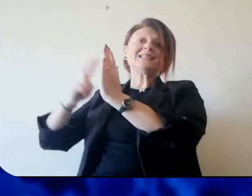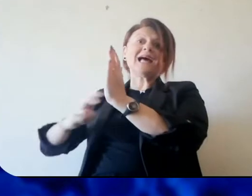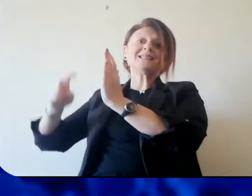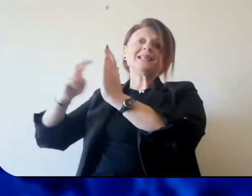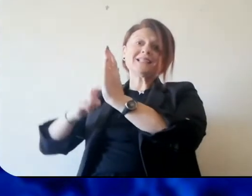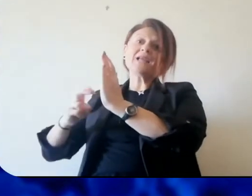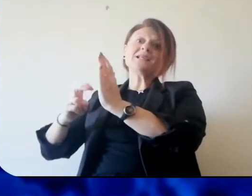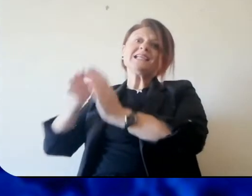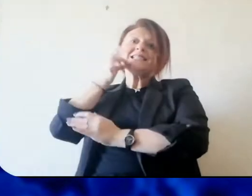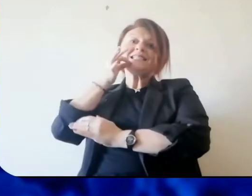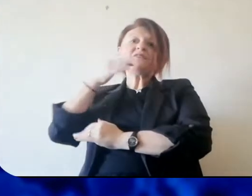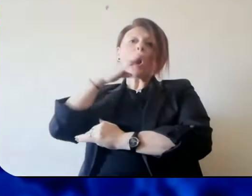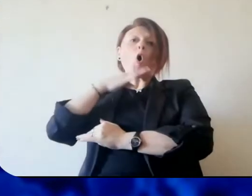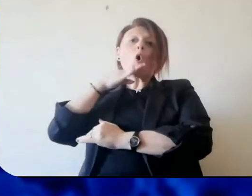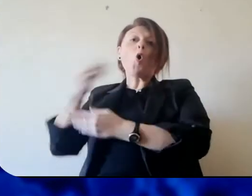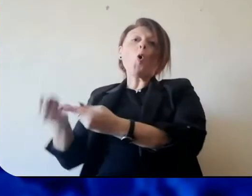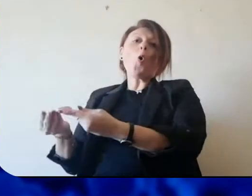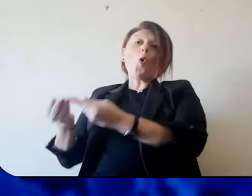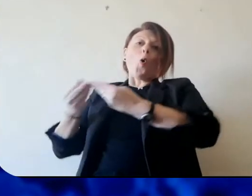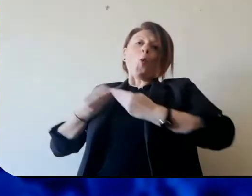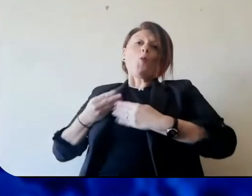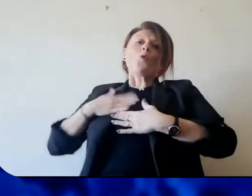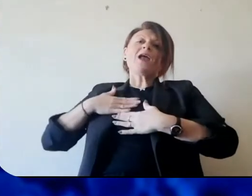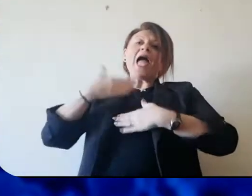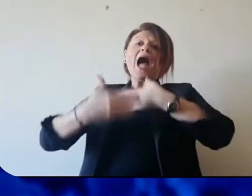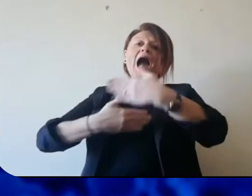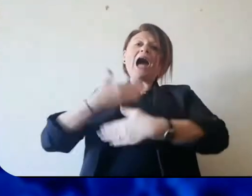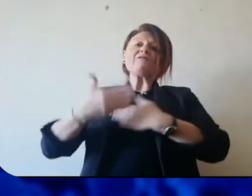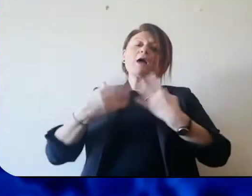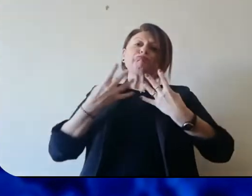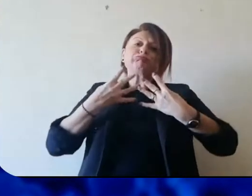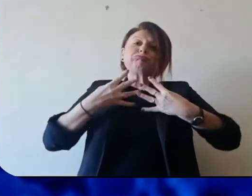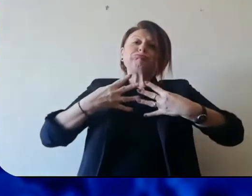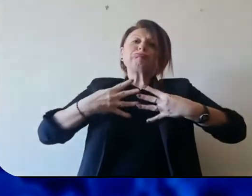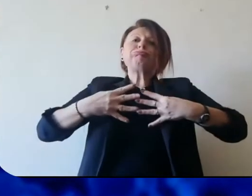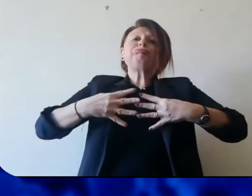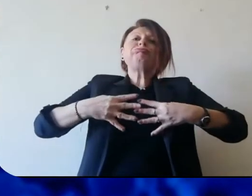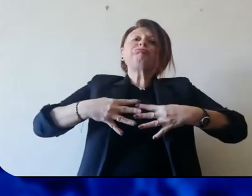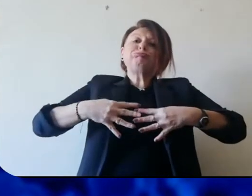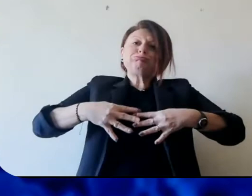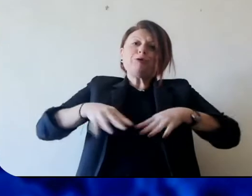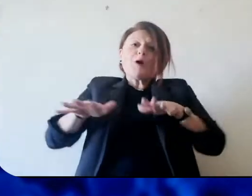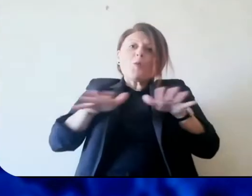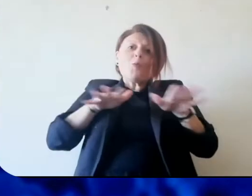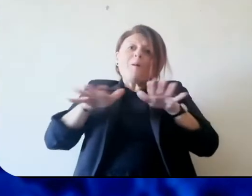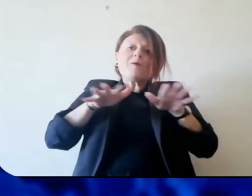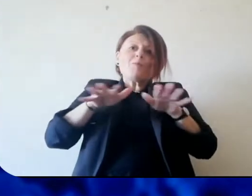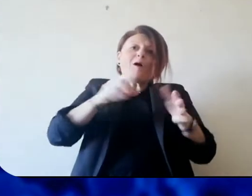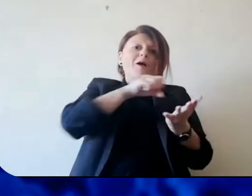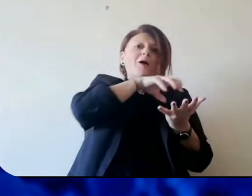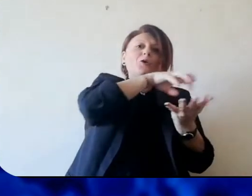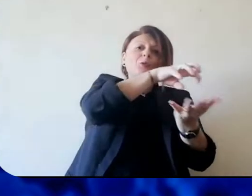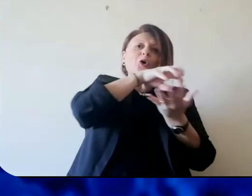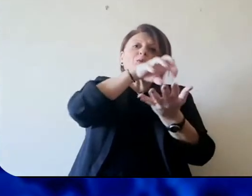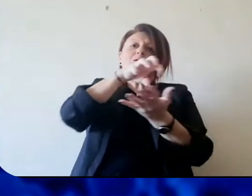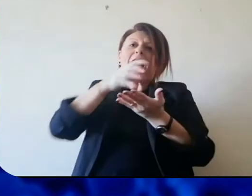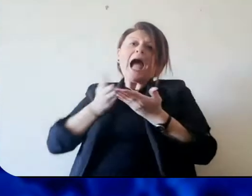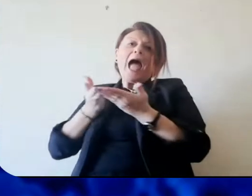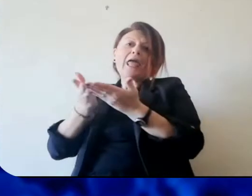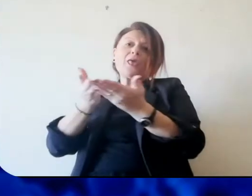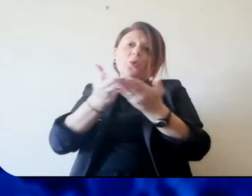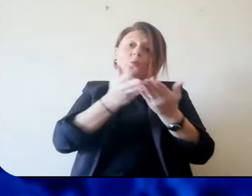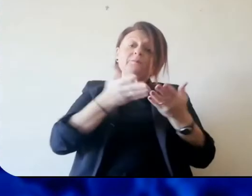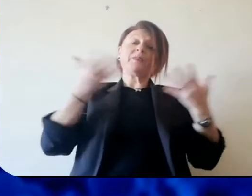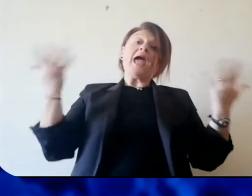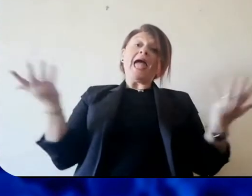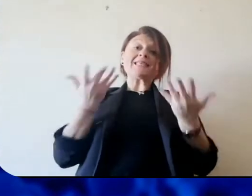pagare il tributo locale, consente all'amministrazione, al Comune di non fermare la macchina. Noi non possiamo permetterci in questo momento di fermare la macchina,